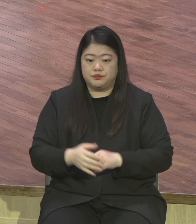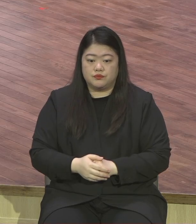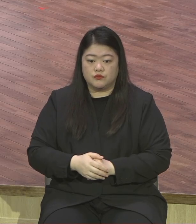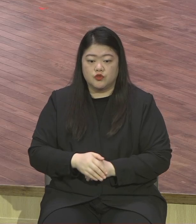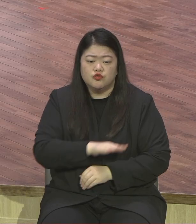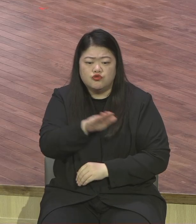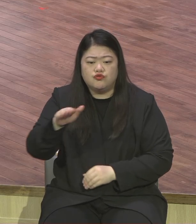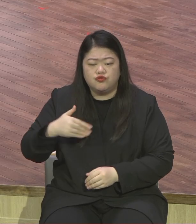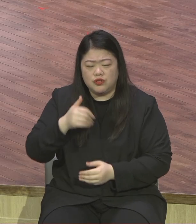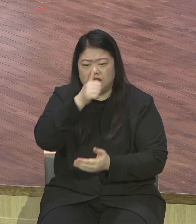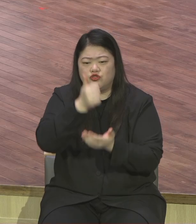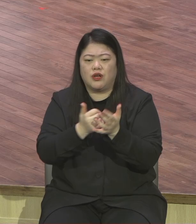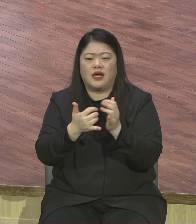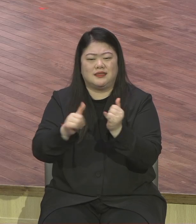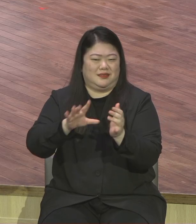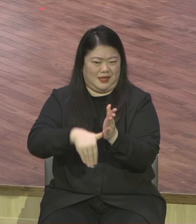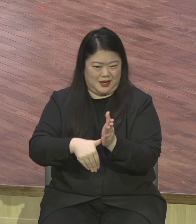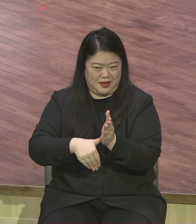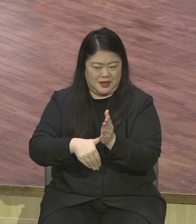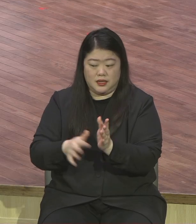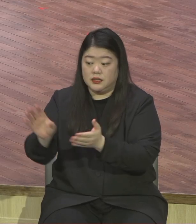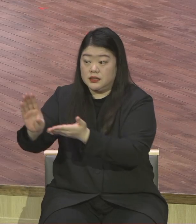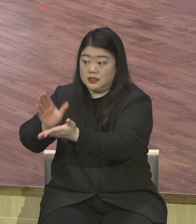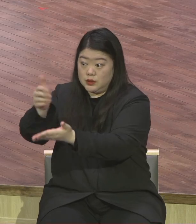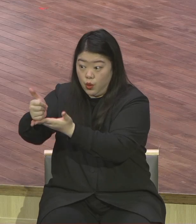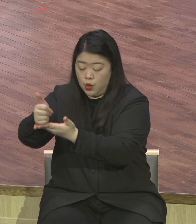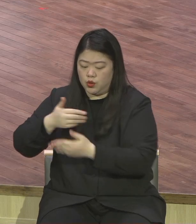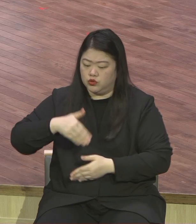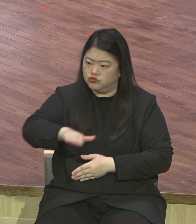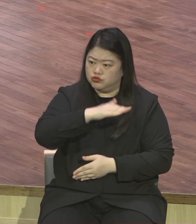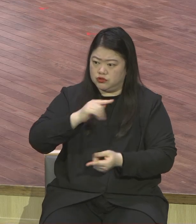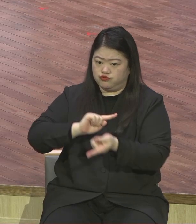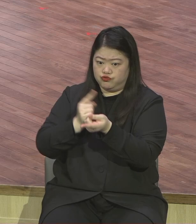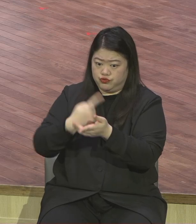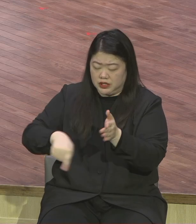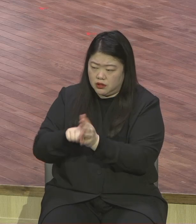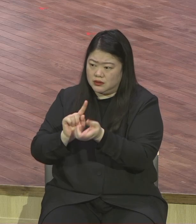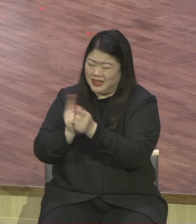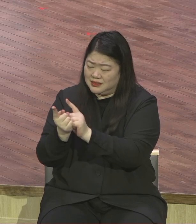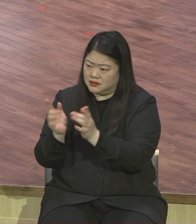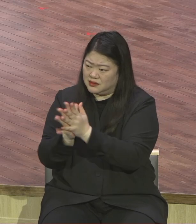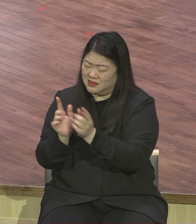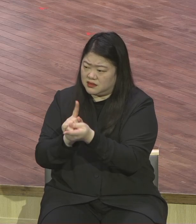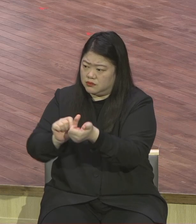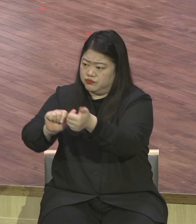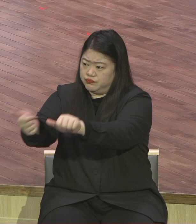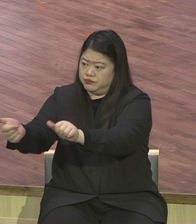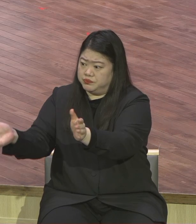그리스도께서 우리를 위하여 죽으심으로 하나님께서 우리를 향하시 자기 사랑을